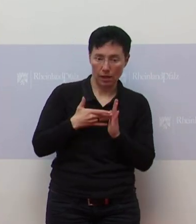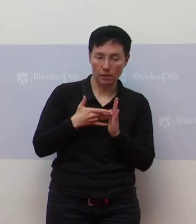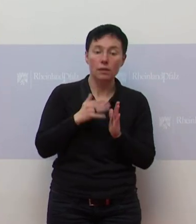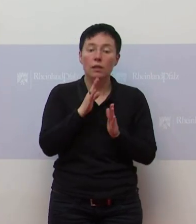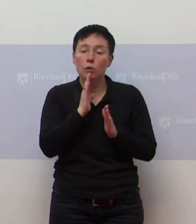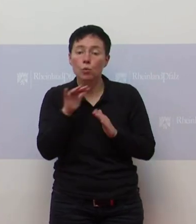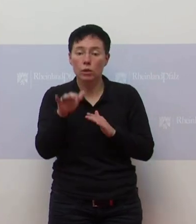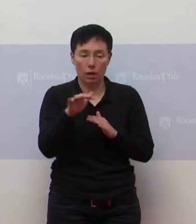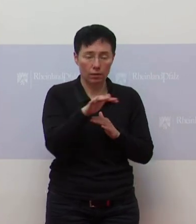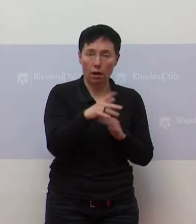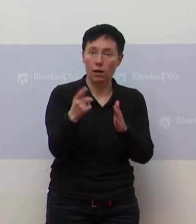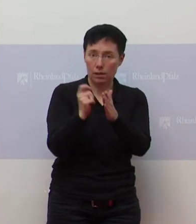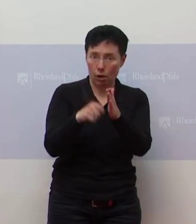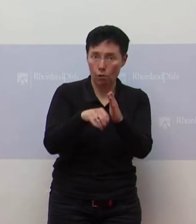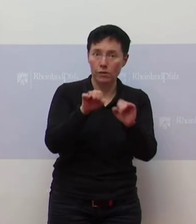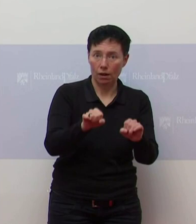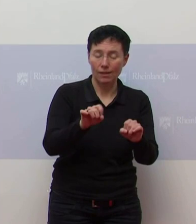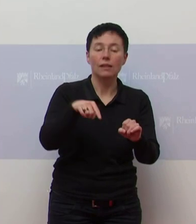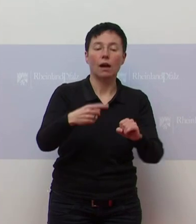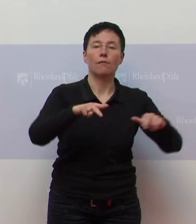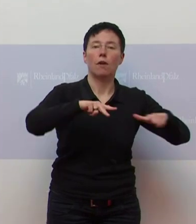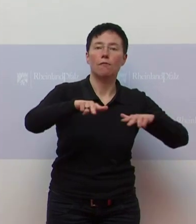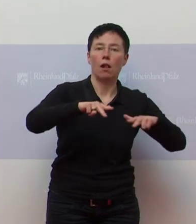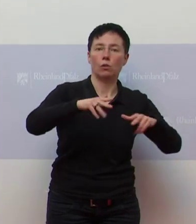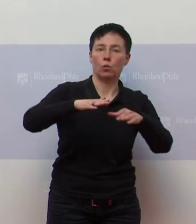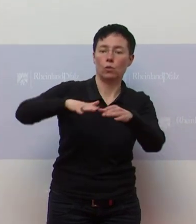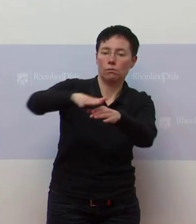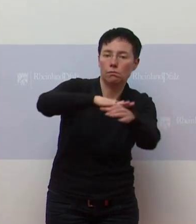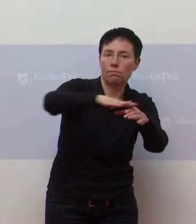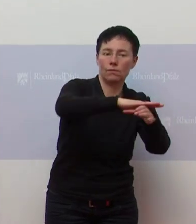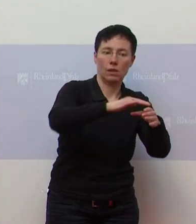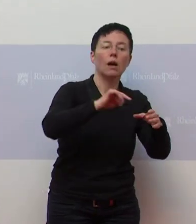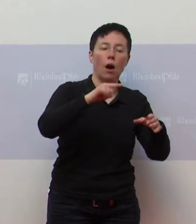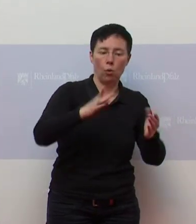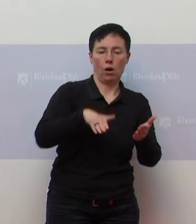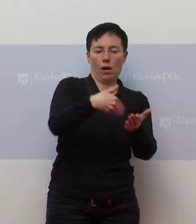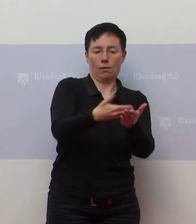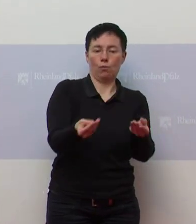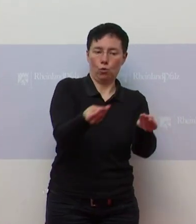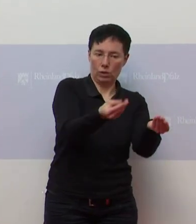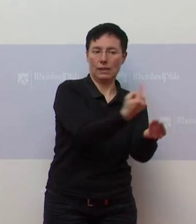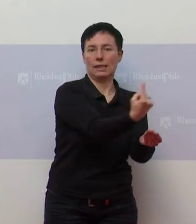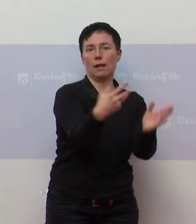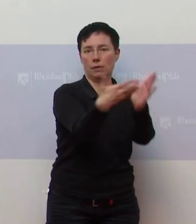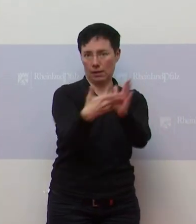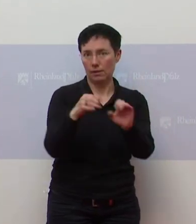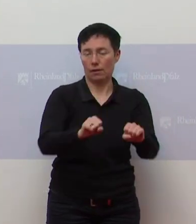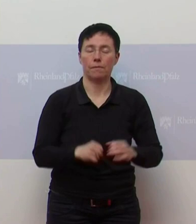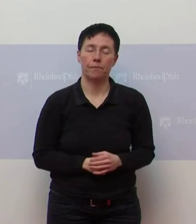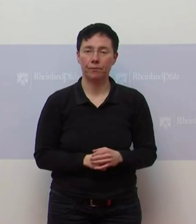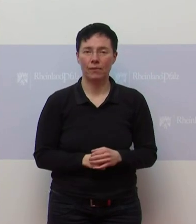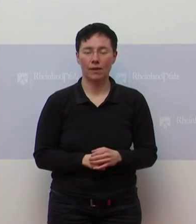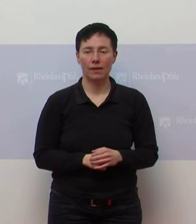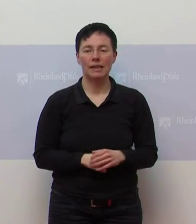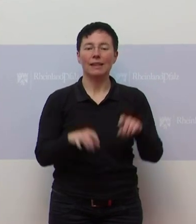Markt verfügbar sind, wird dies in den Verwaltungen und Ressorts durch ein Angebot der Selbsttests dann ergänzt werden. Bei dem Thema